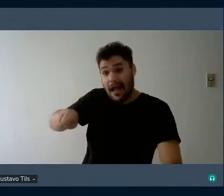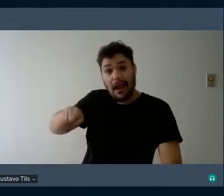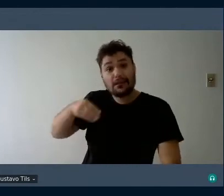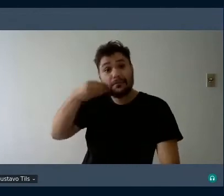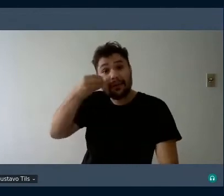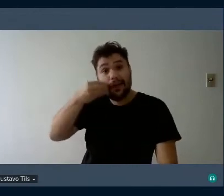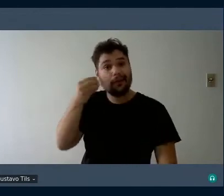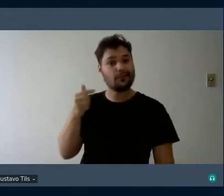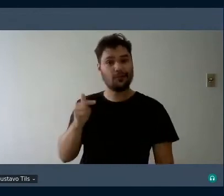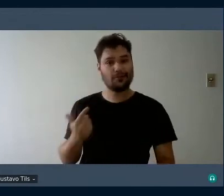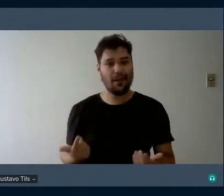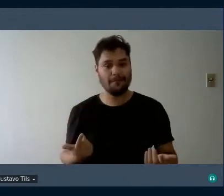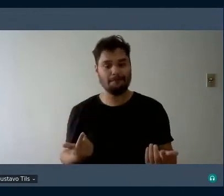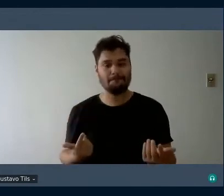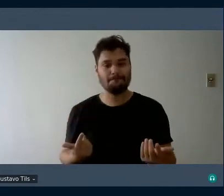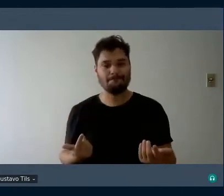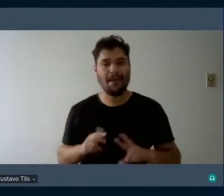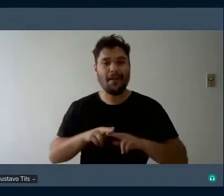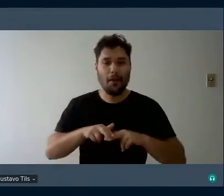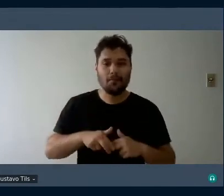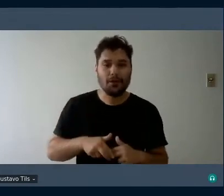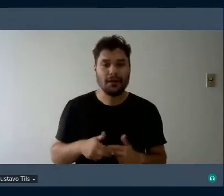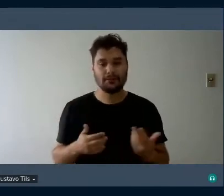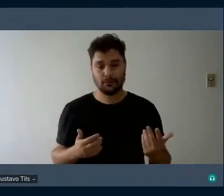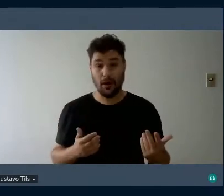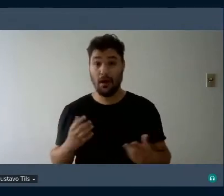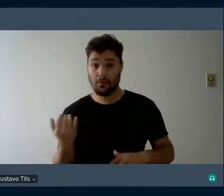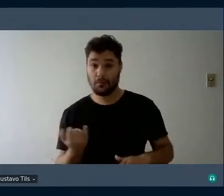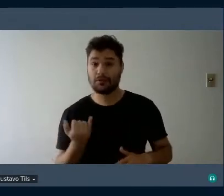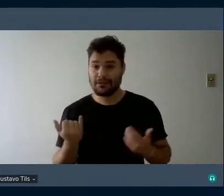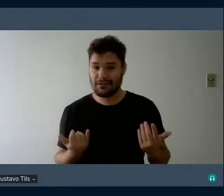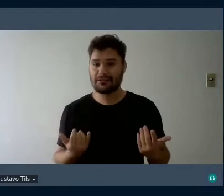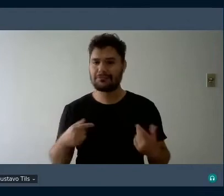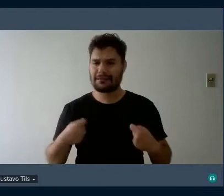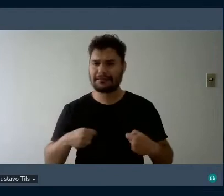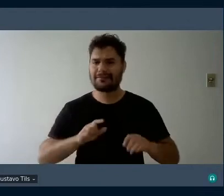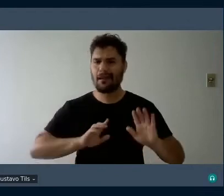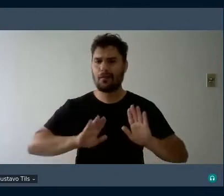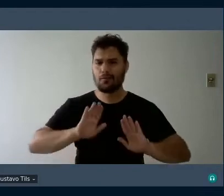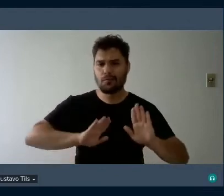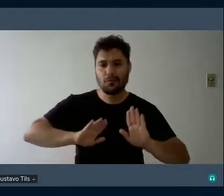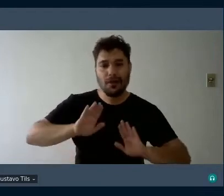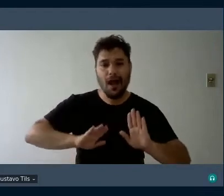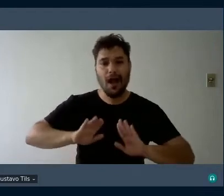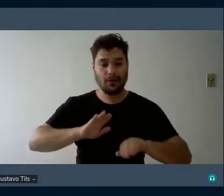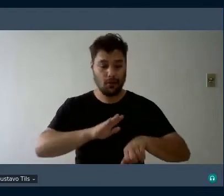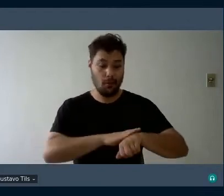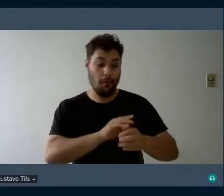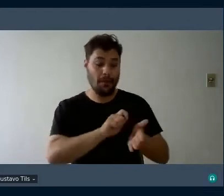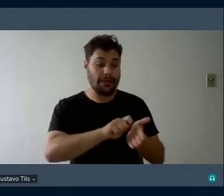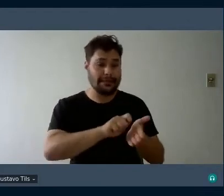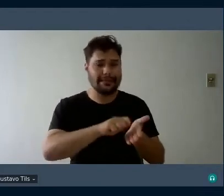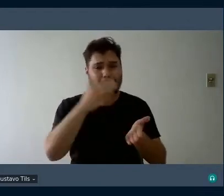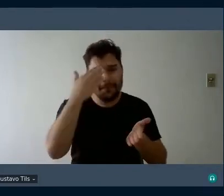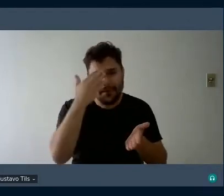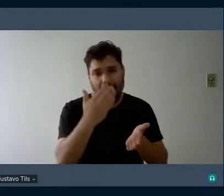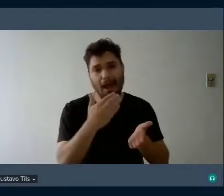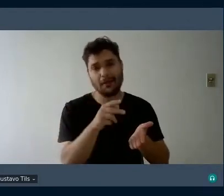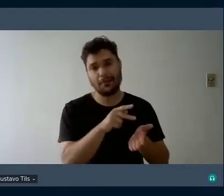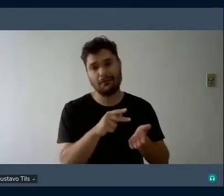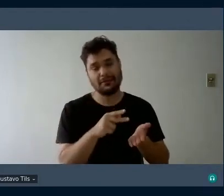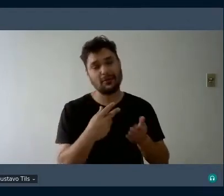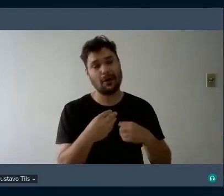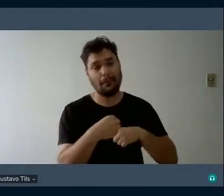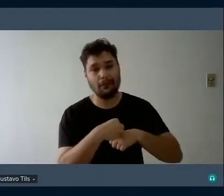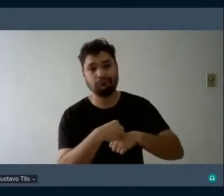olha Tati agora eu sei como que eu faço então a gente tem que tomar cuidado mesmo na roda da escrita obrigada obrigada de coração